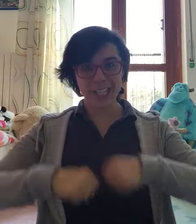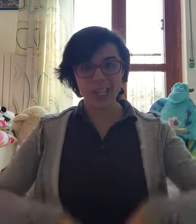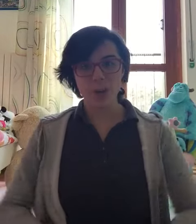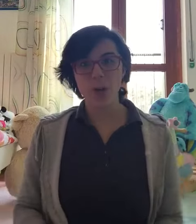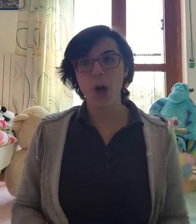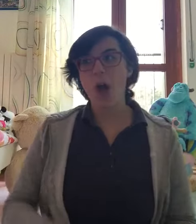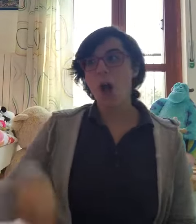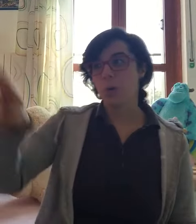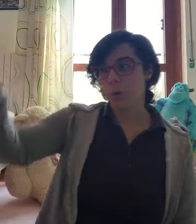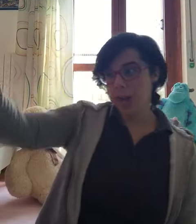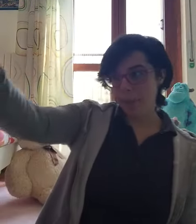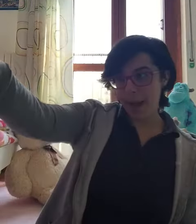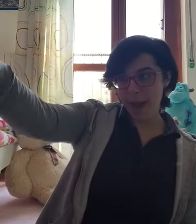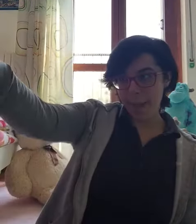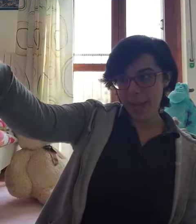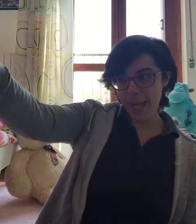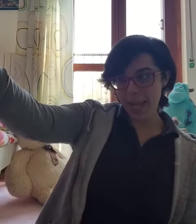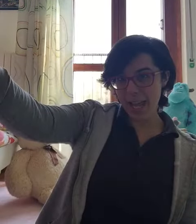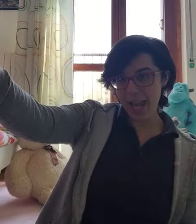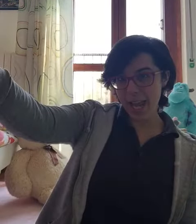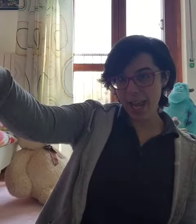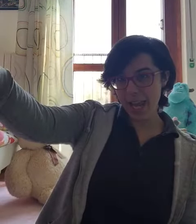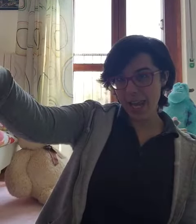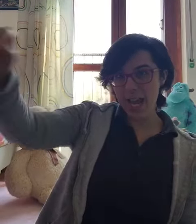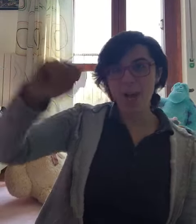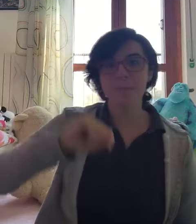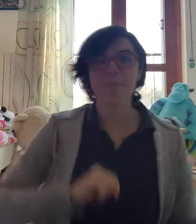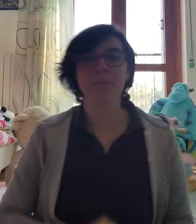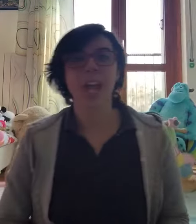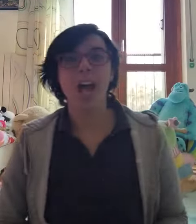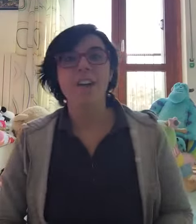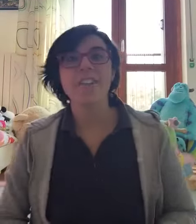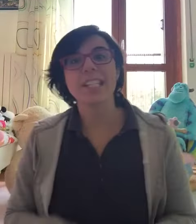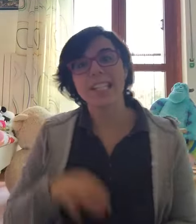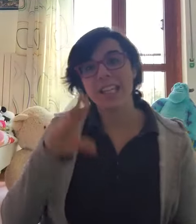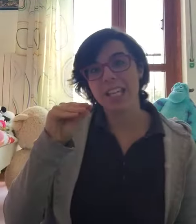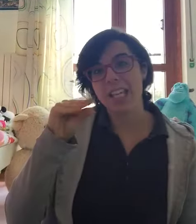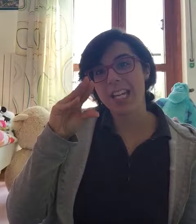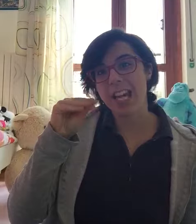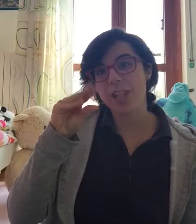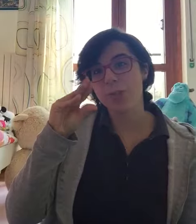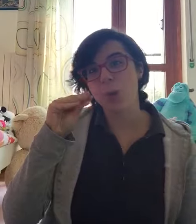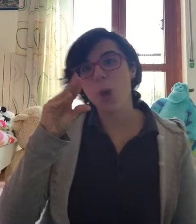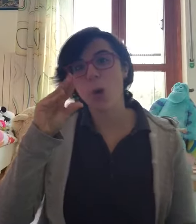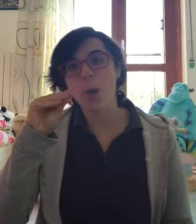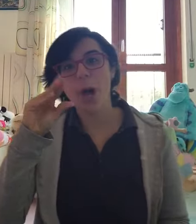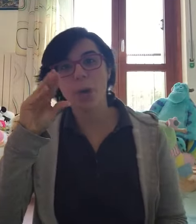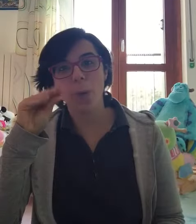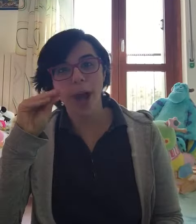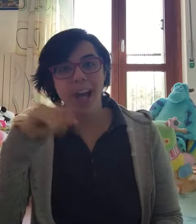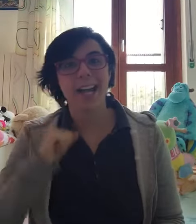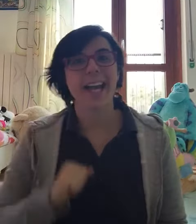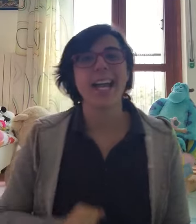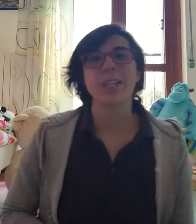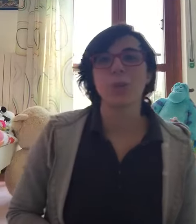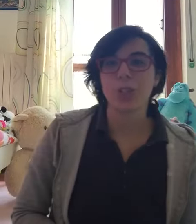'io. Una paperella là fa sentire il suo quacqua tutti